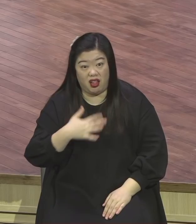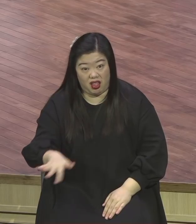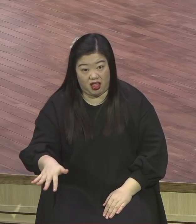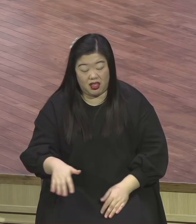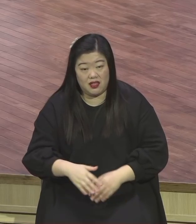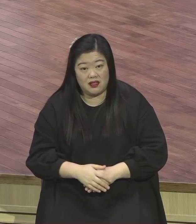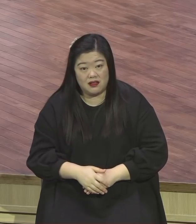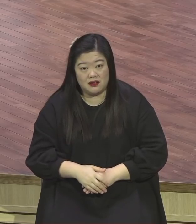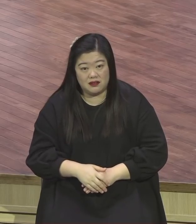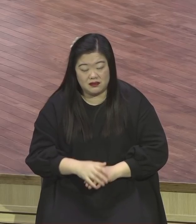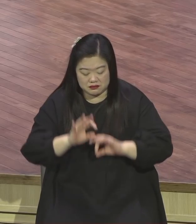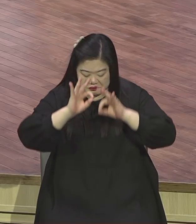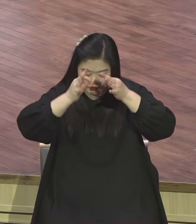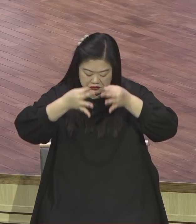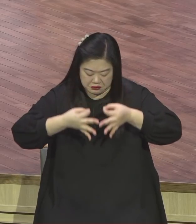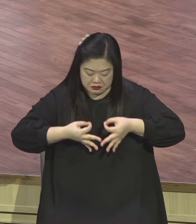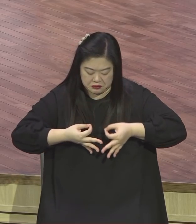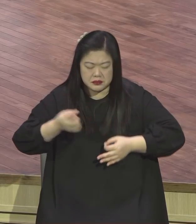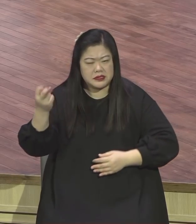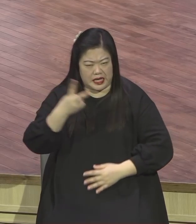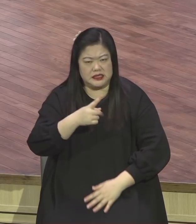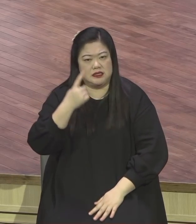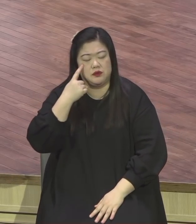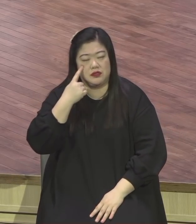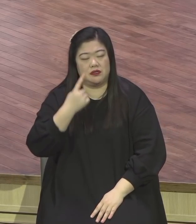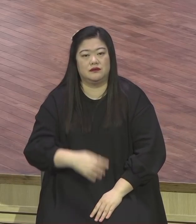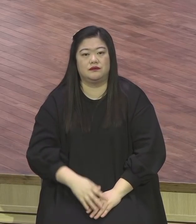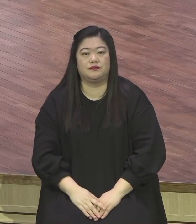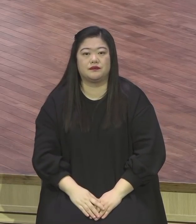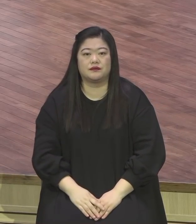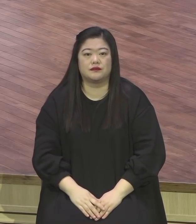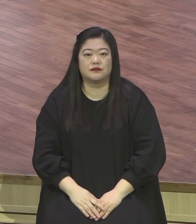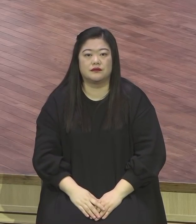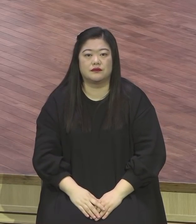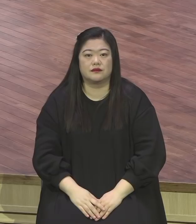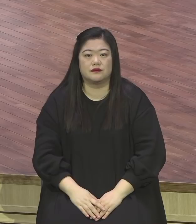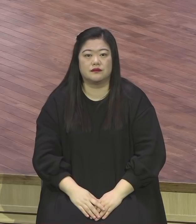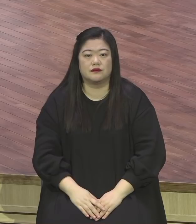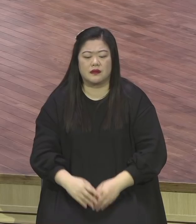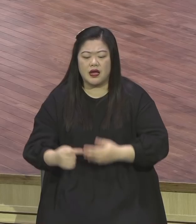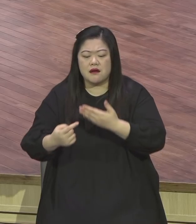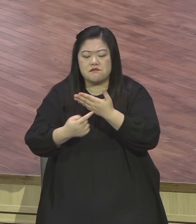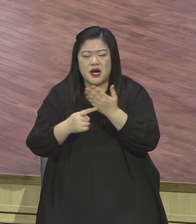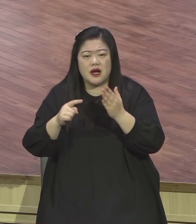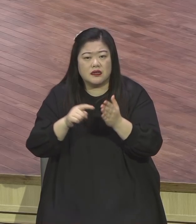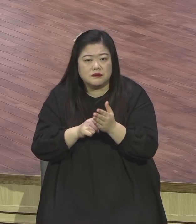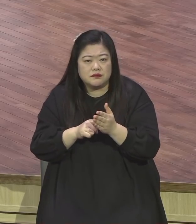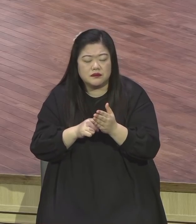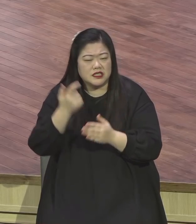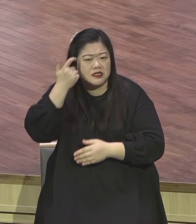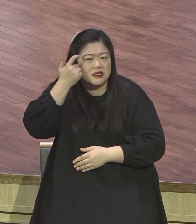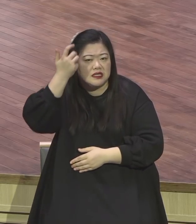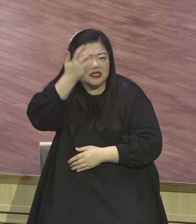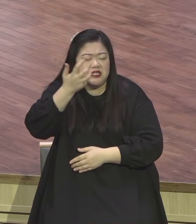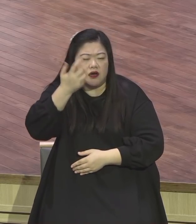가득 채워놨기 때문에 영적인 부분에 가난하지 않기 때문에 성령의